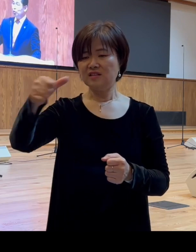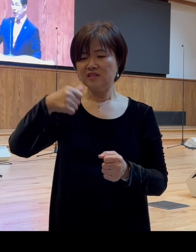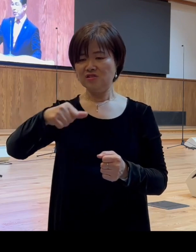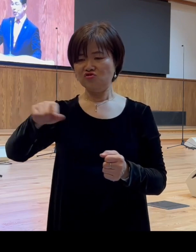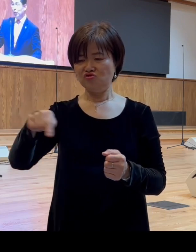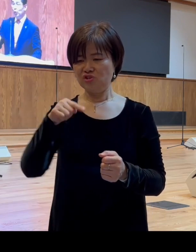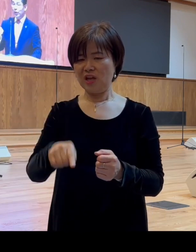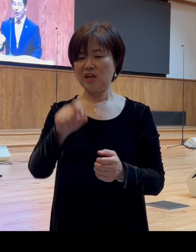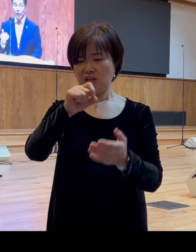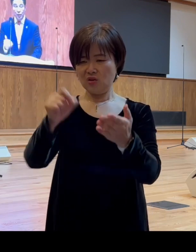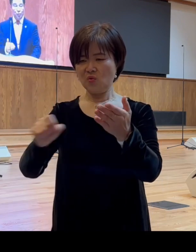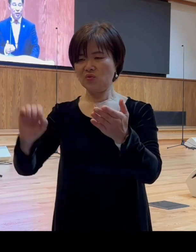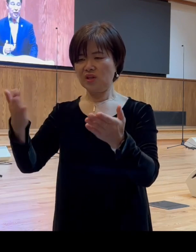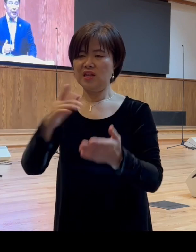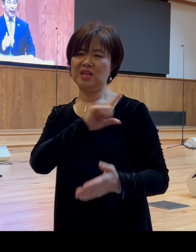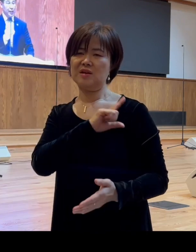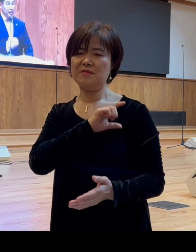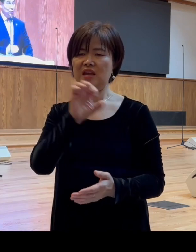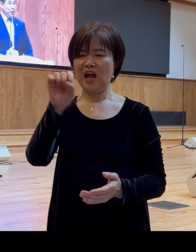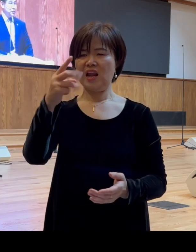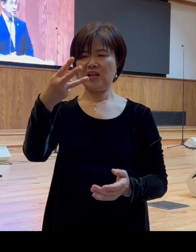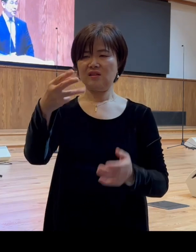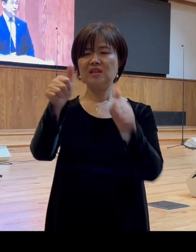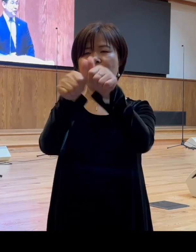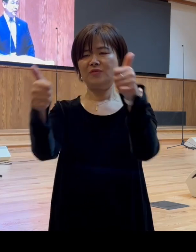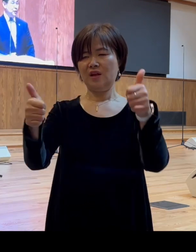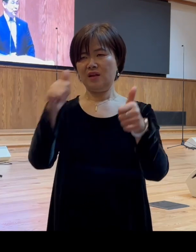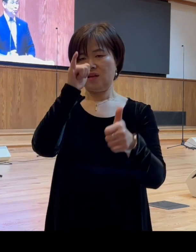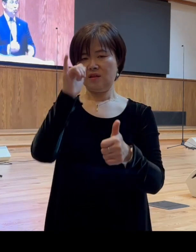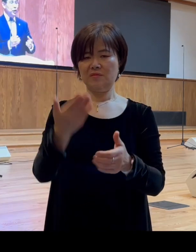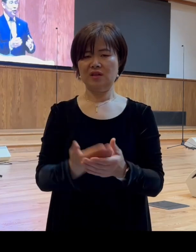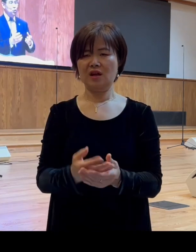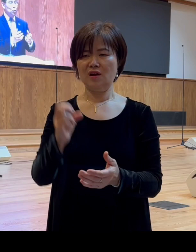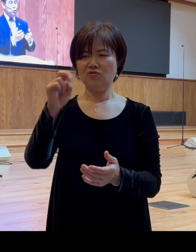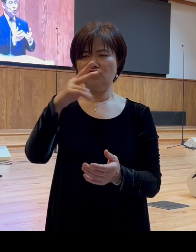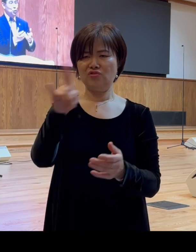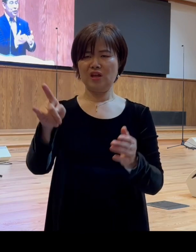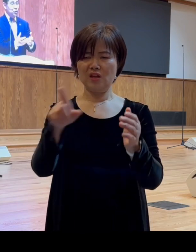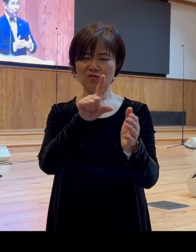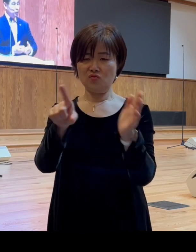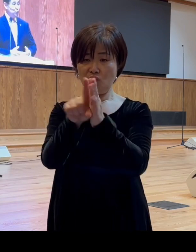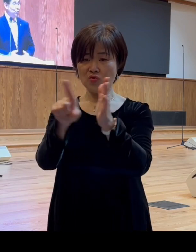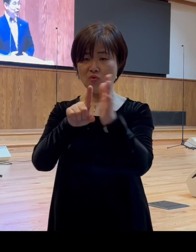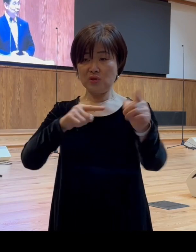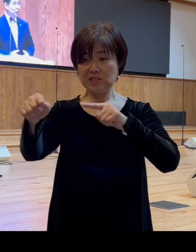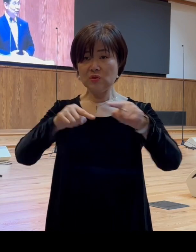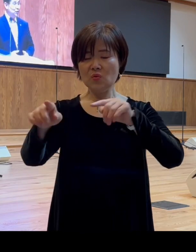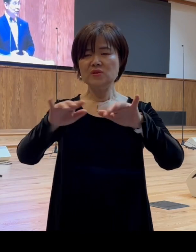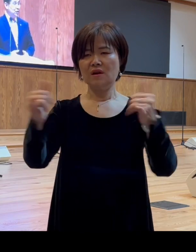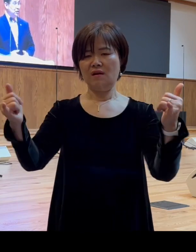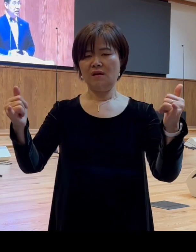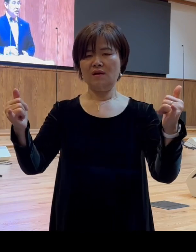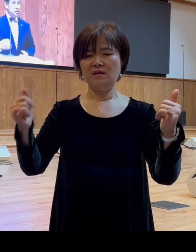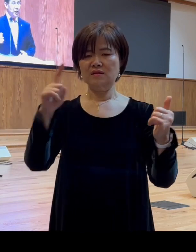기록된 이름이 알렉산더가 있었어요 그럼 유대인 종교 지도자였음에도 불구하고 그 당시 가장